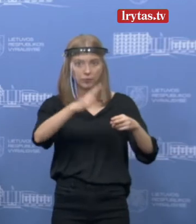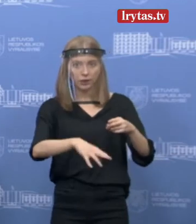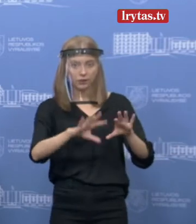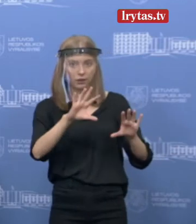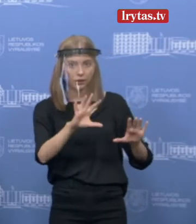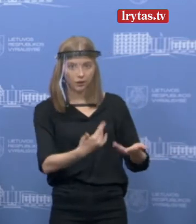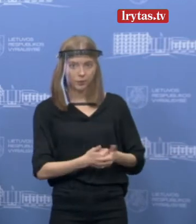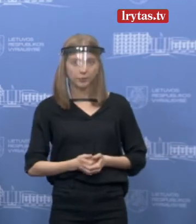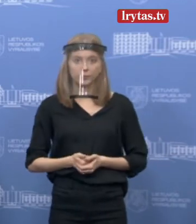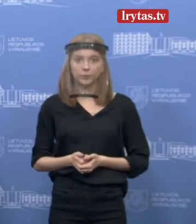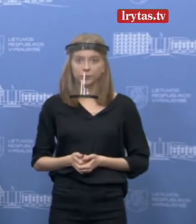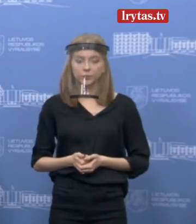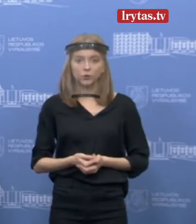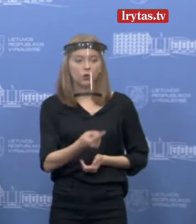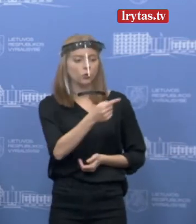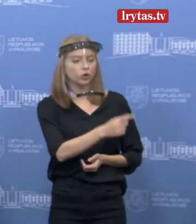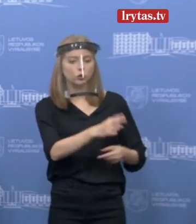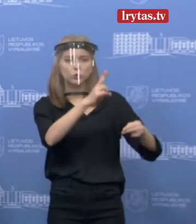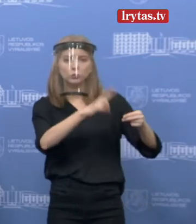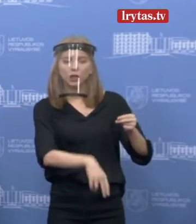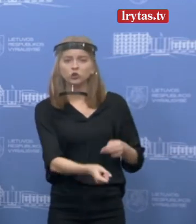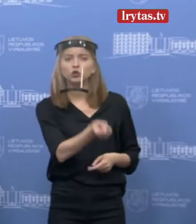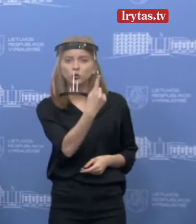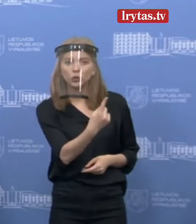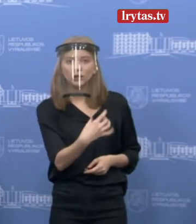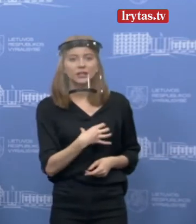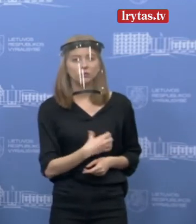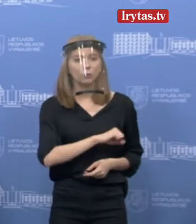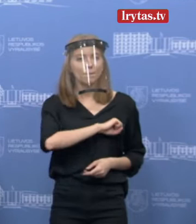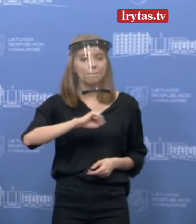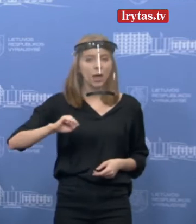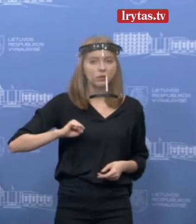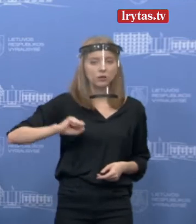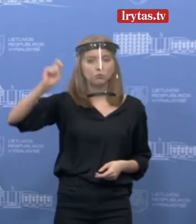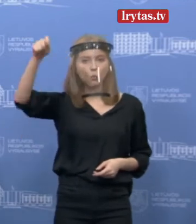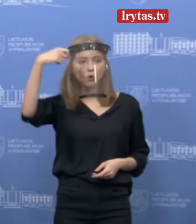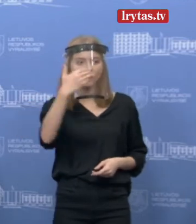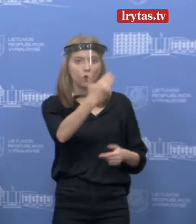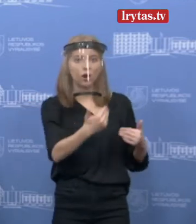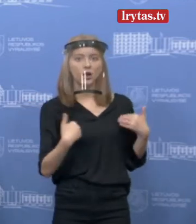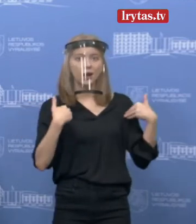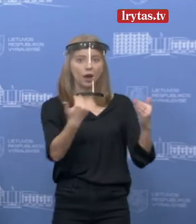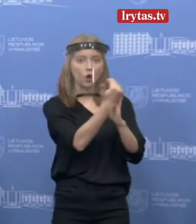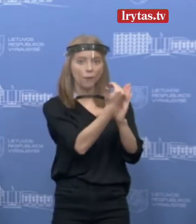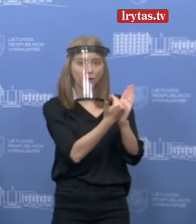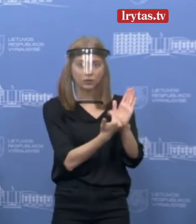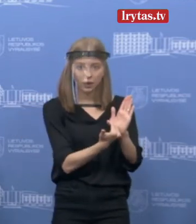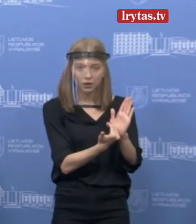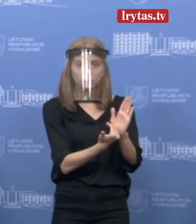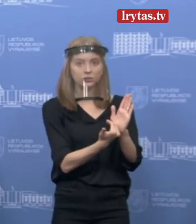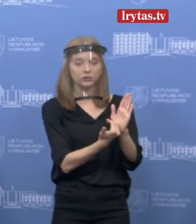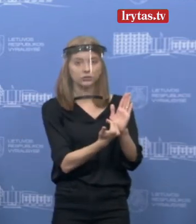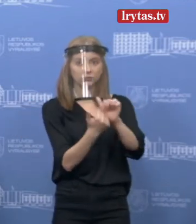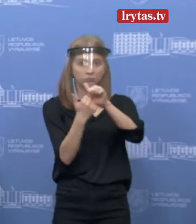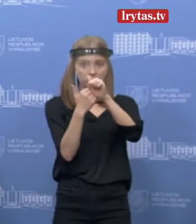o šia gimsta iš medikų rekomendacijų, mokslininkų rekomendacijų ir taip pat sekant būtent COVID-19